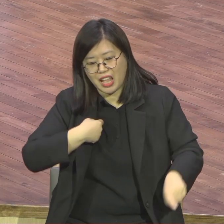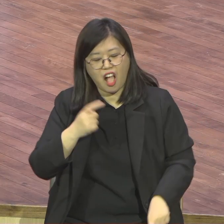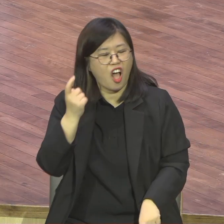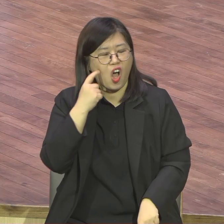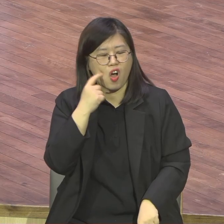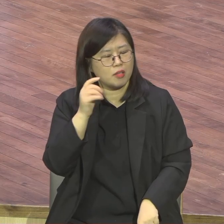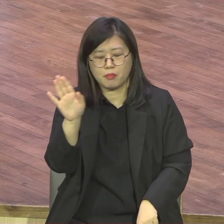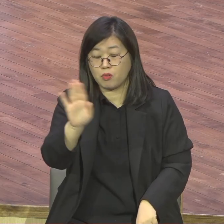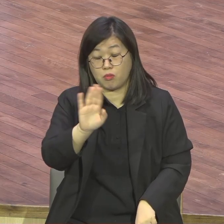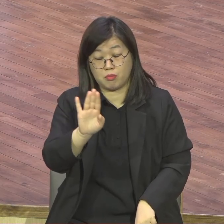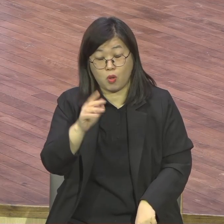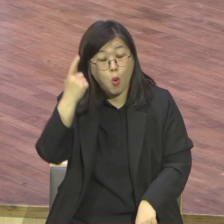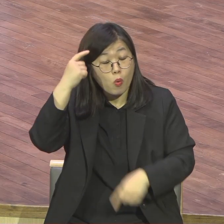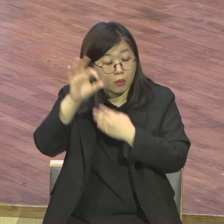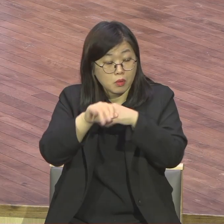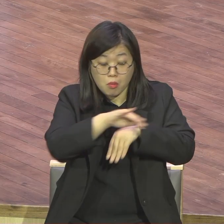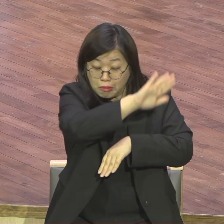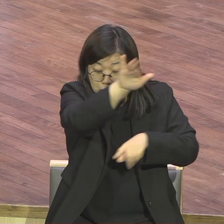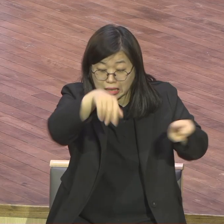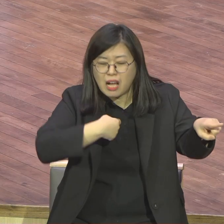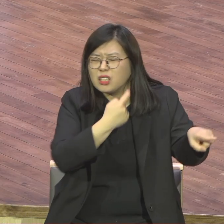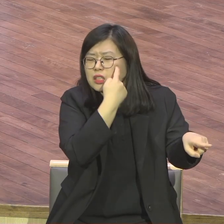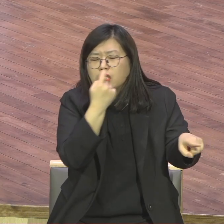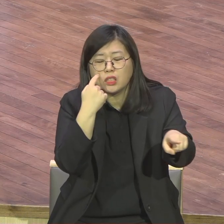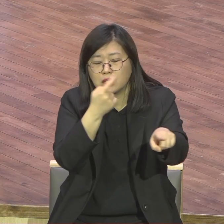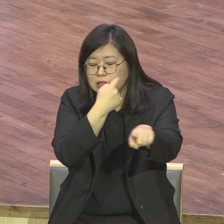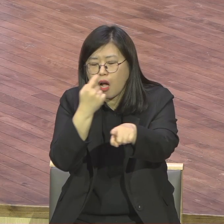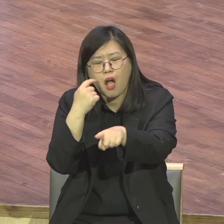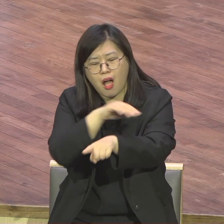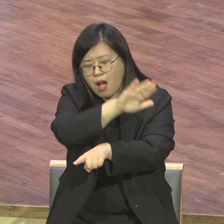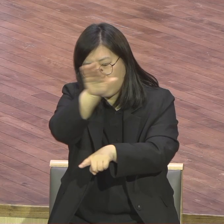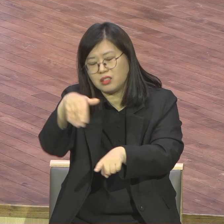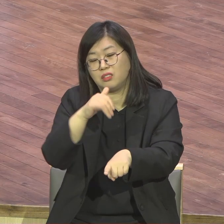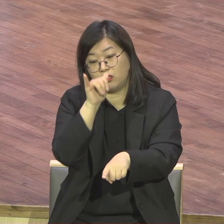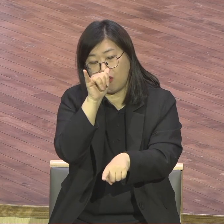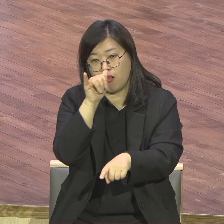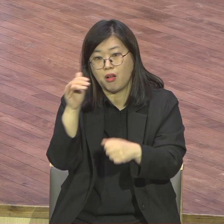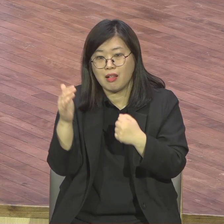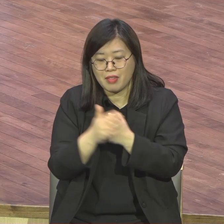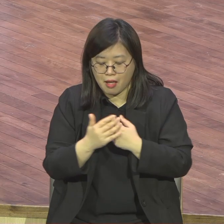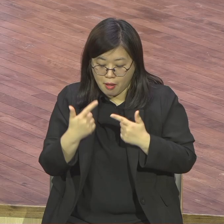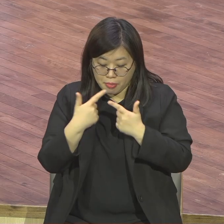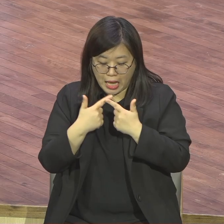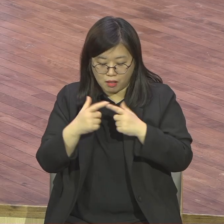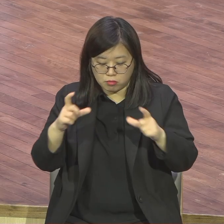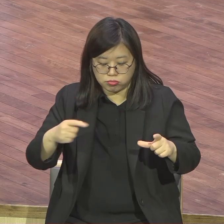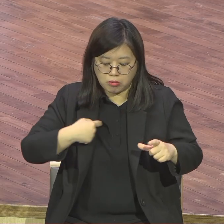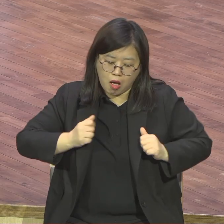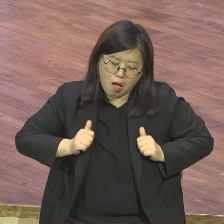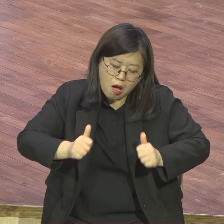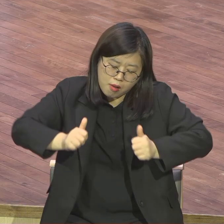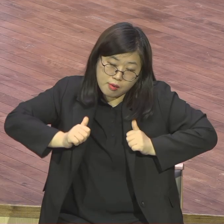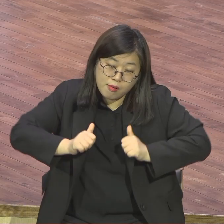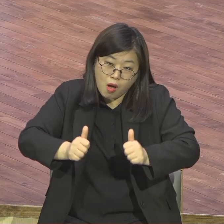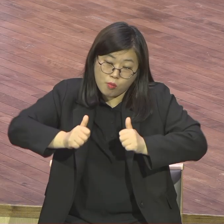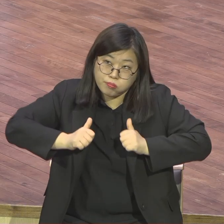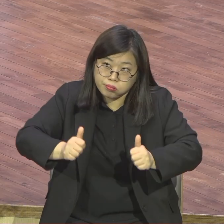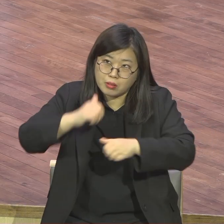시대입니까. 그러니까 하나님께서는 더 사람의 이렇게 이렇게 SNS도 이렇게